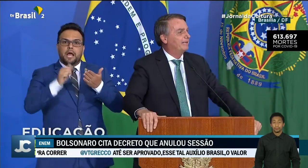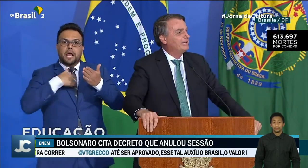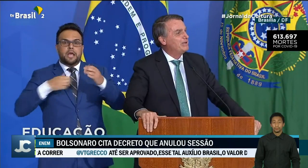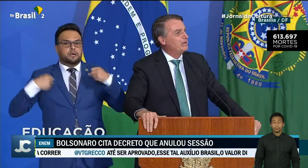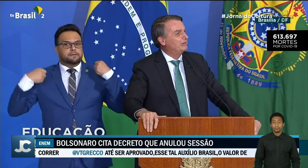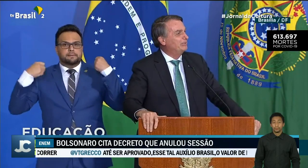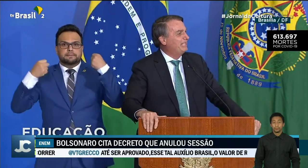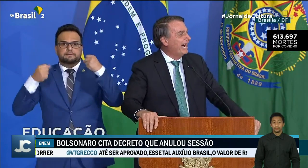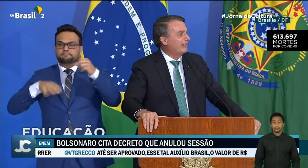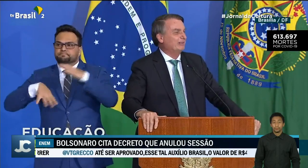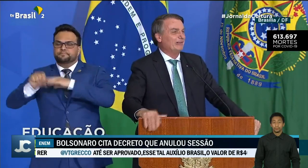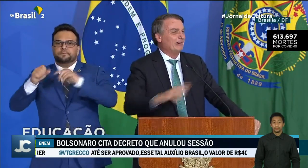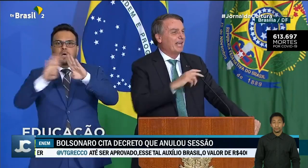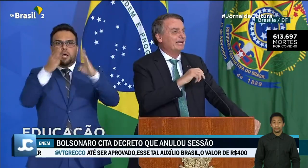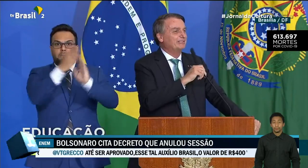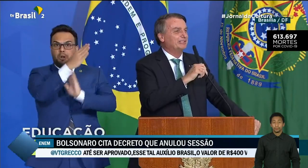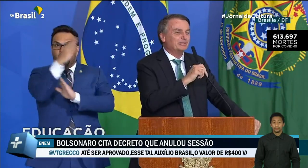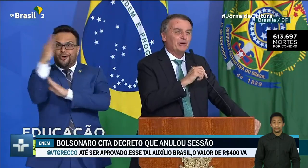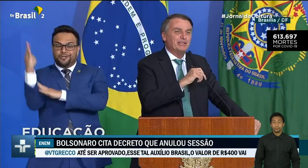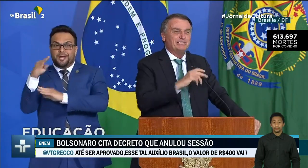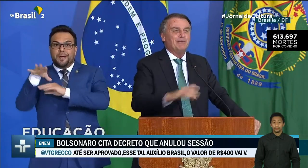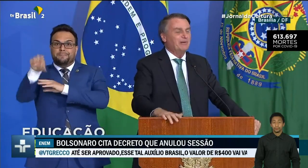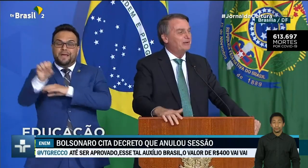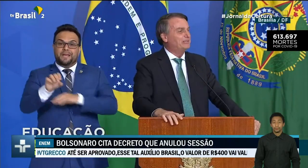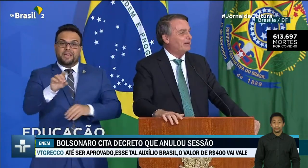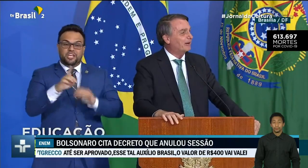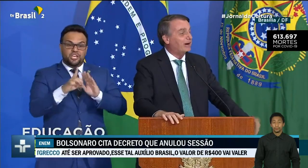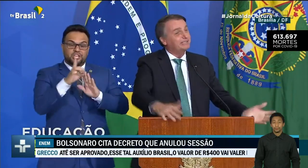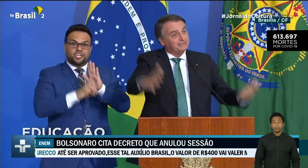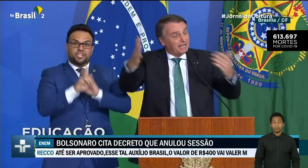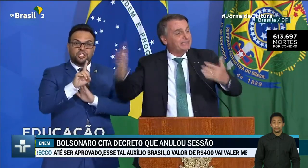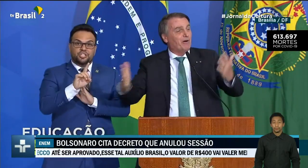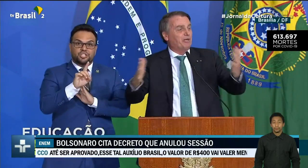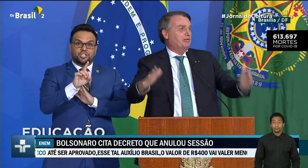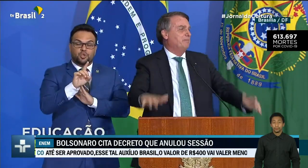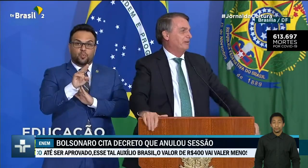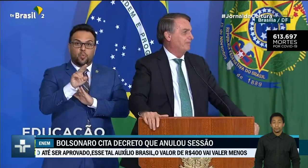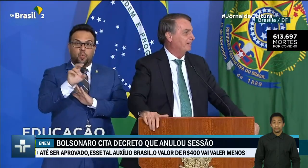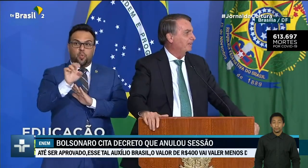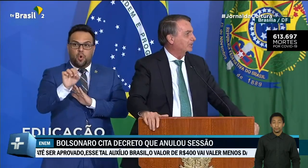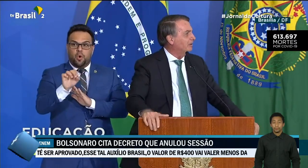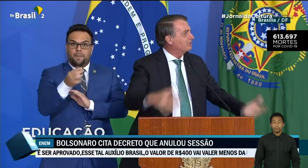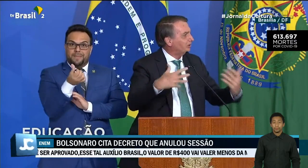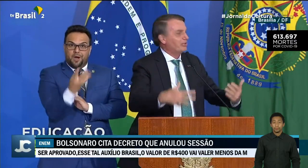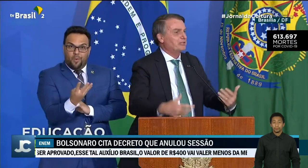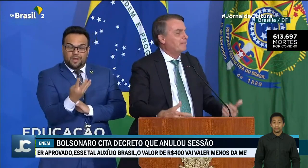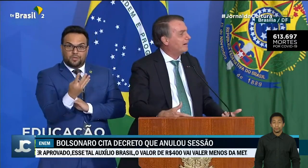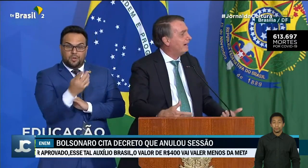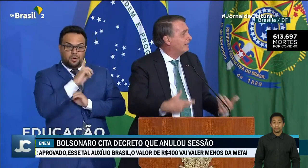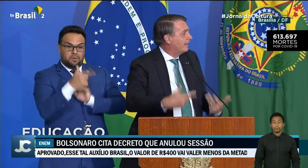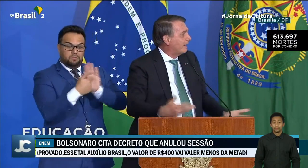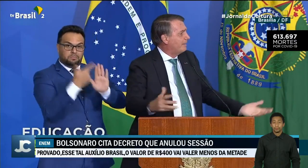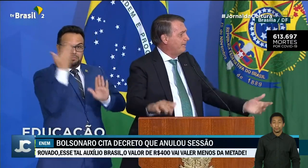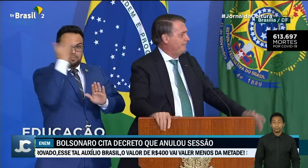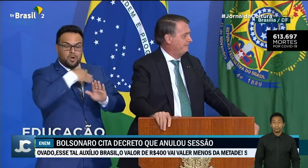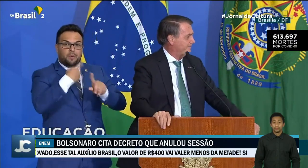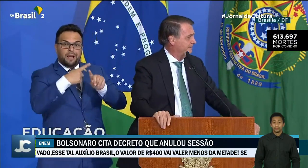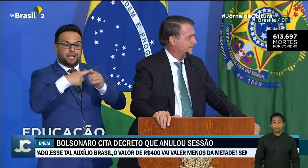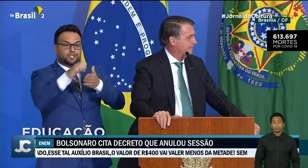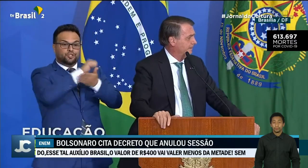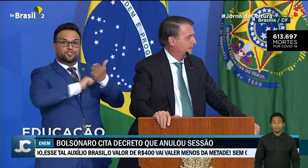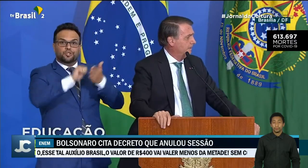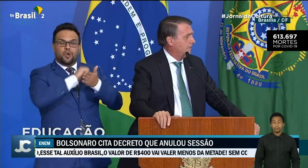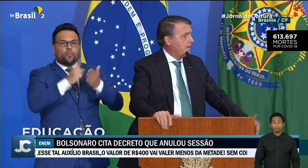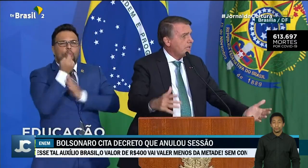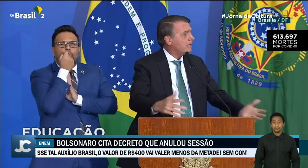uma cópia do diário do Congresso de 2 de abril de 64 e tem até hoje comigo. Então a história não está apagada, graças a mim.